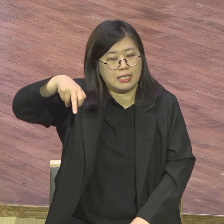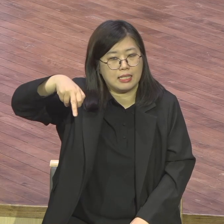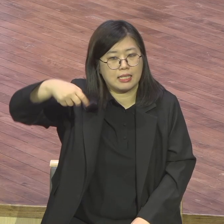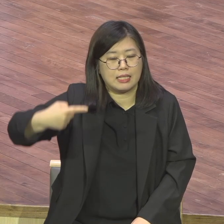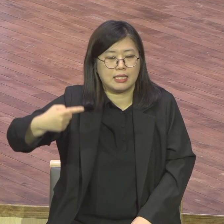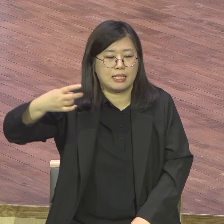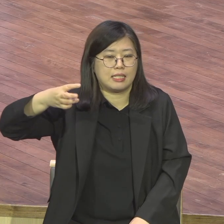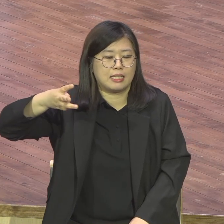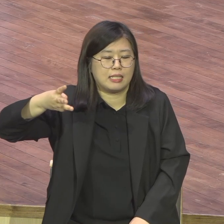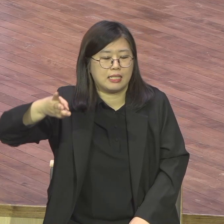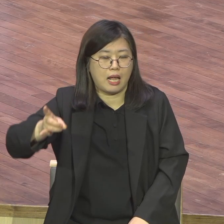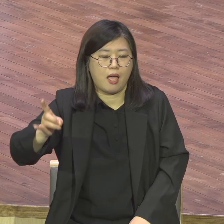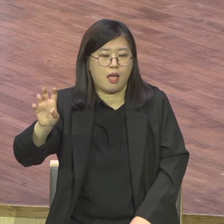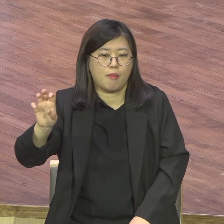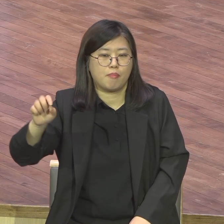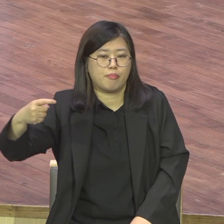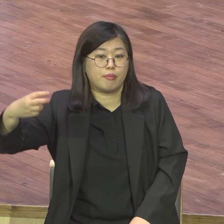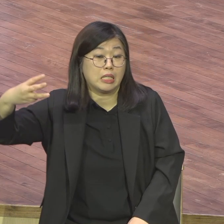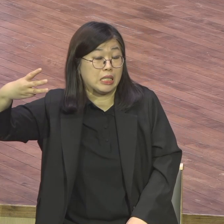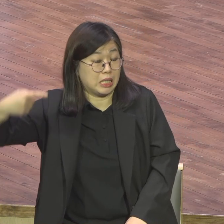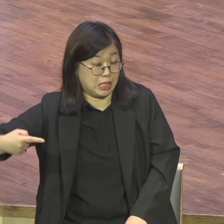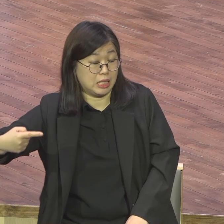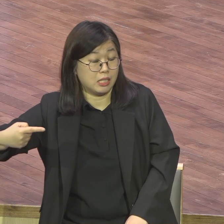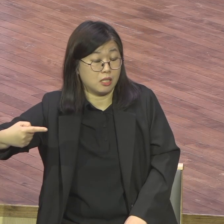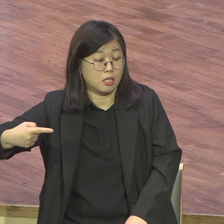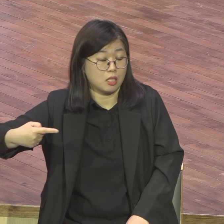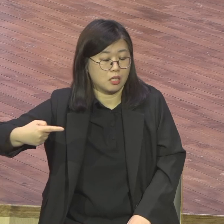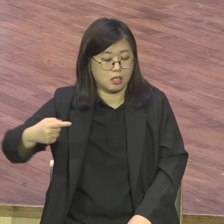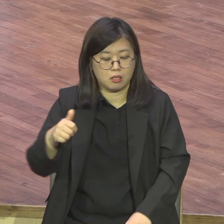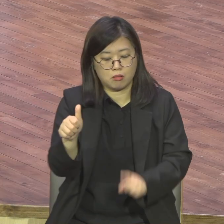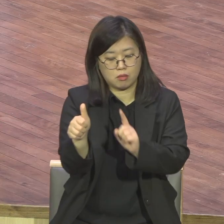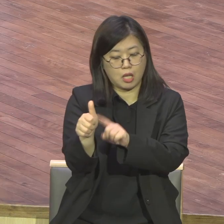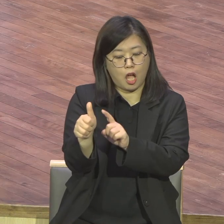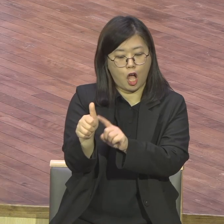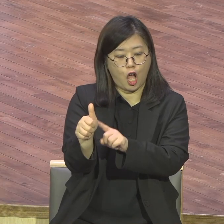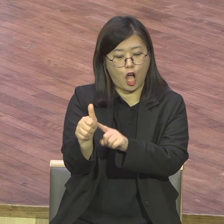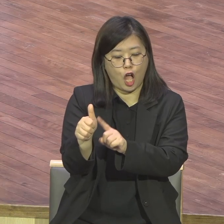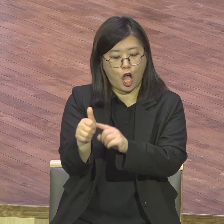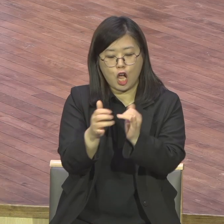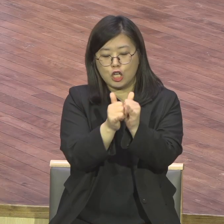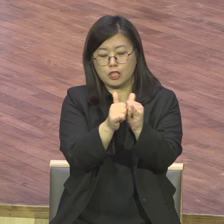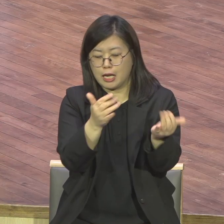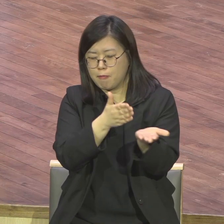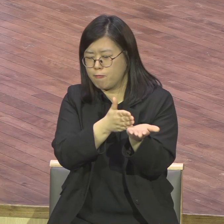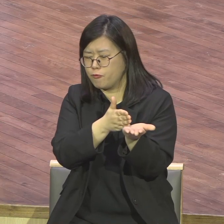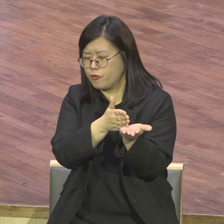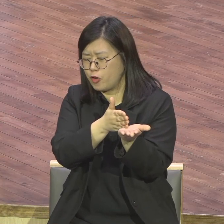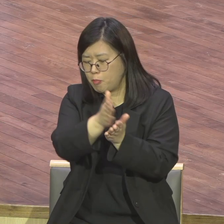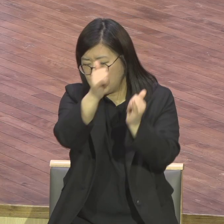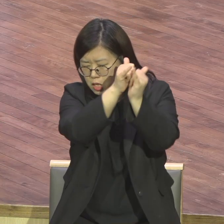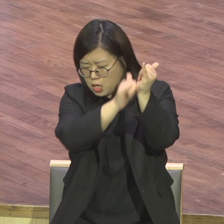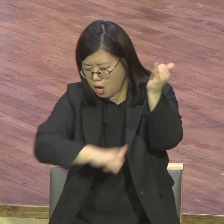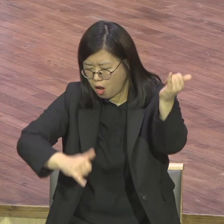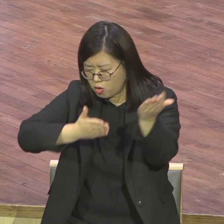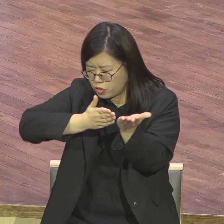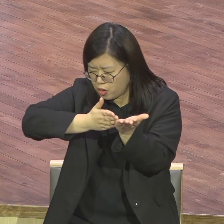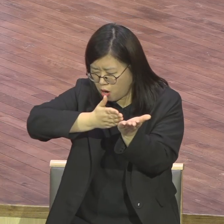원래 탁월한 인류학자예요 아주 인류학자라는 유명한 교수인데 이 훈이 성교사로 나갔습니다